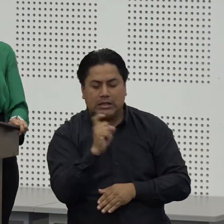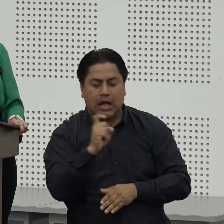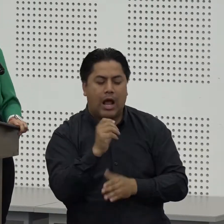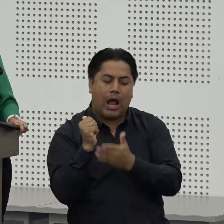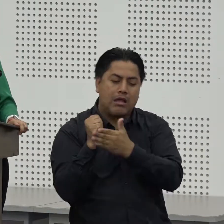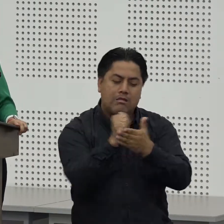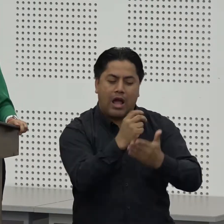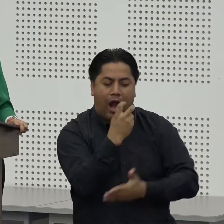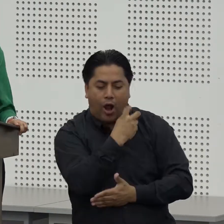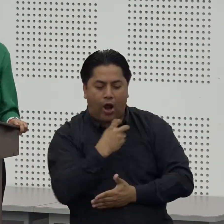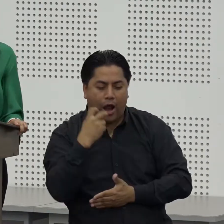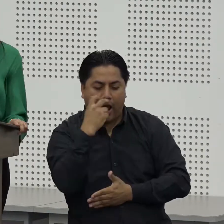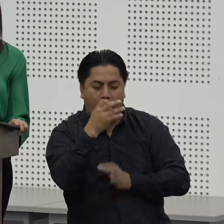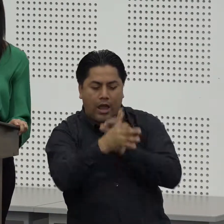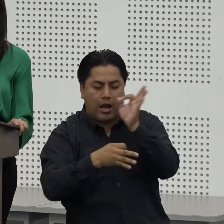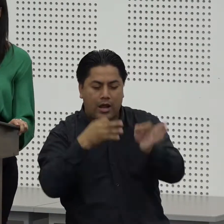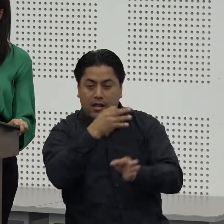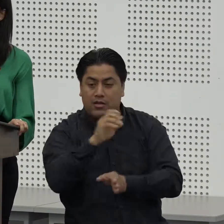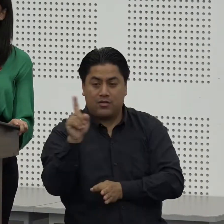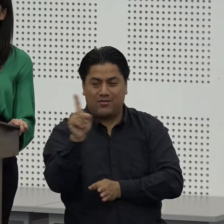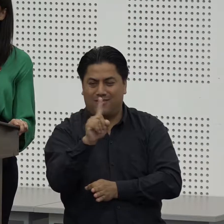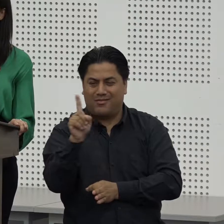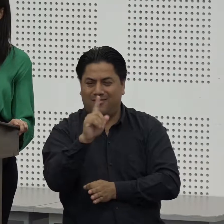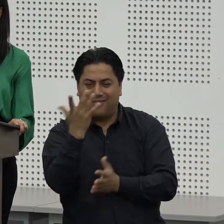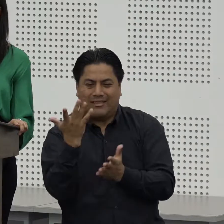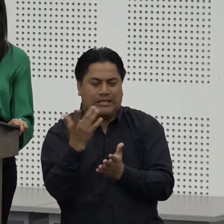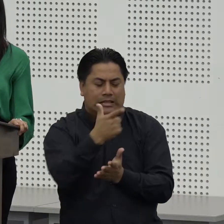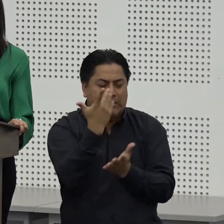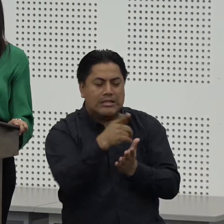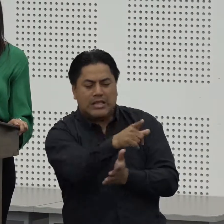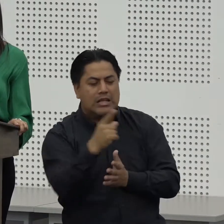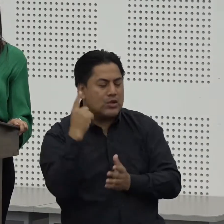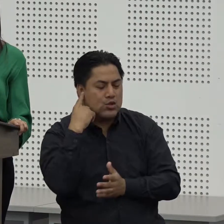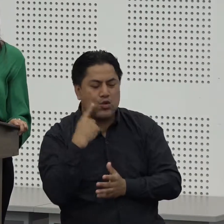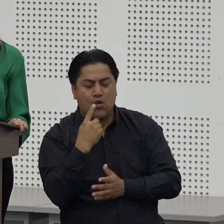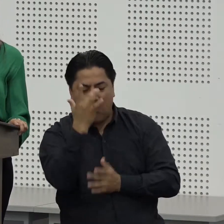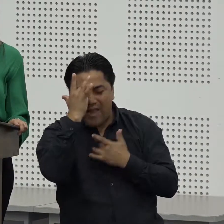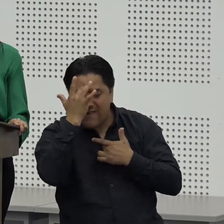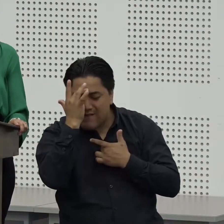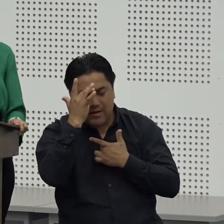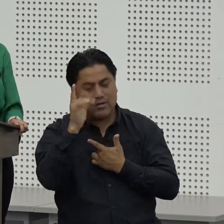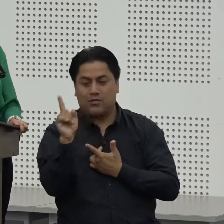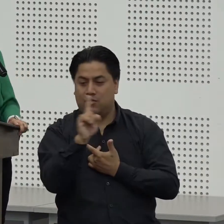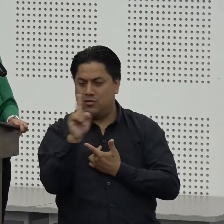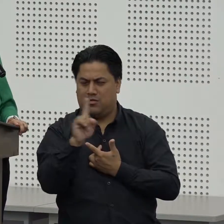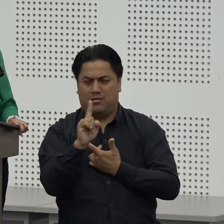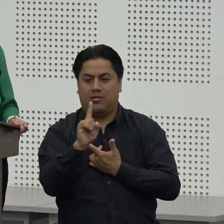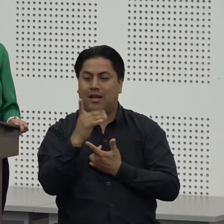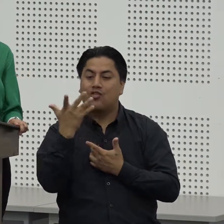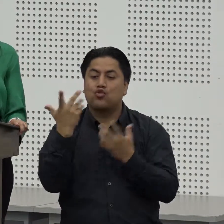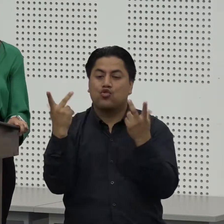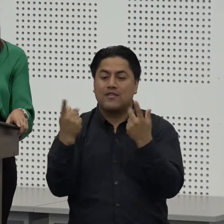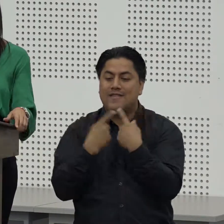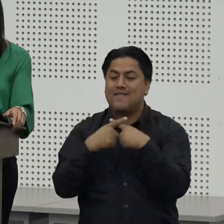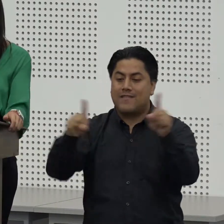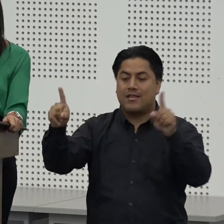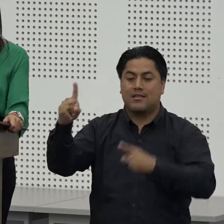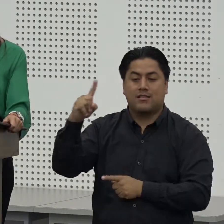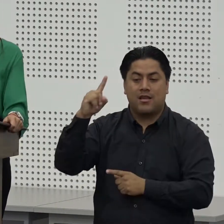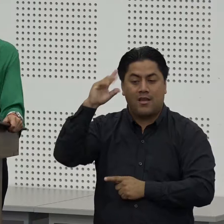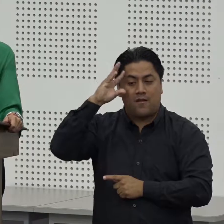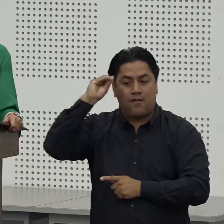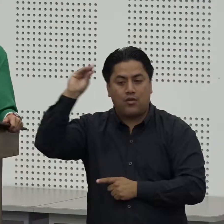o anormalidad ¿sí? y de unas prácticas rehabilitadoras nosotros partimos en esta filosofía en lo que es un